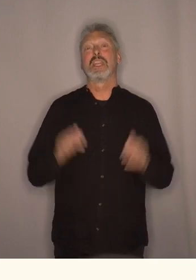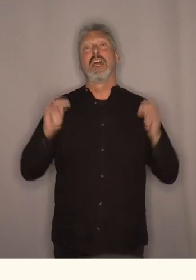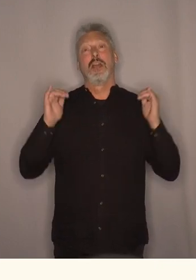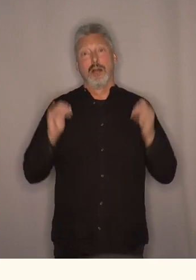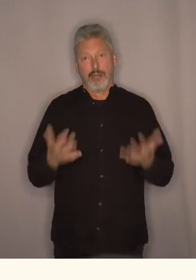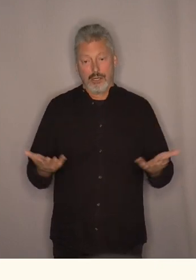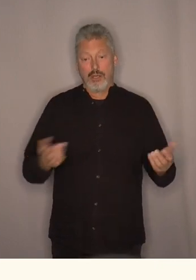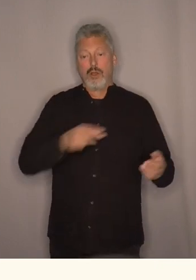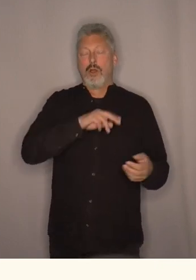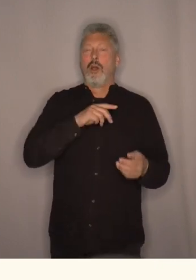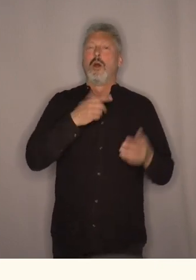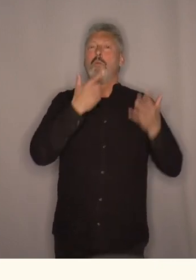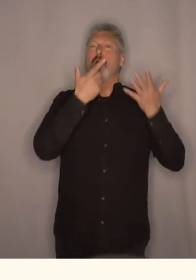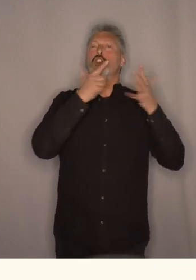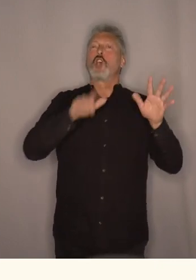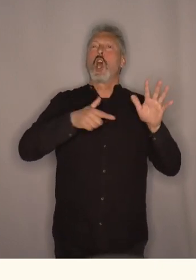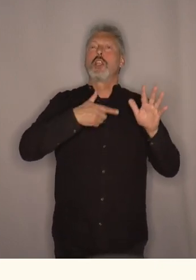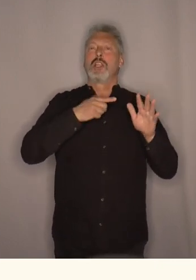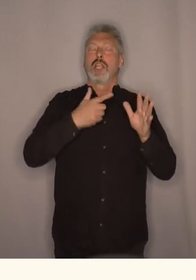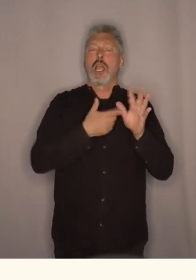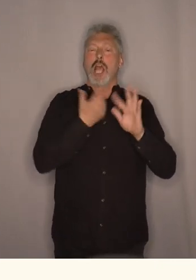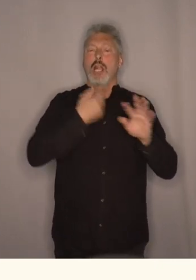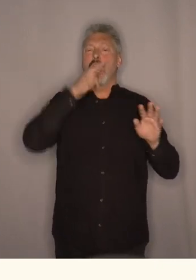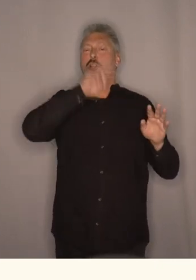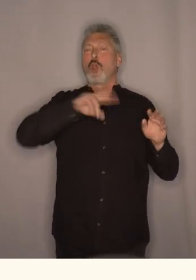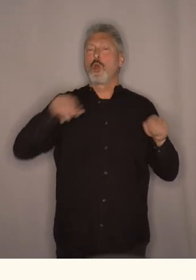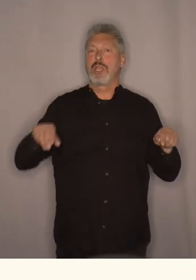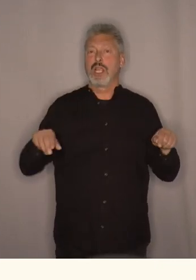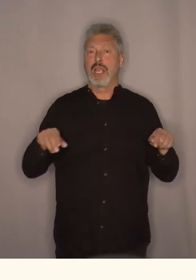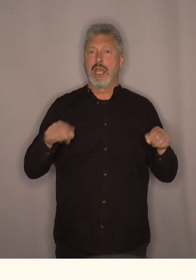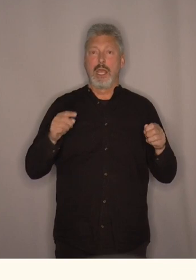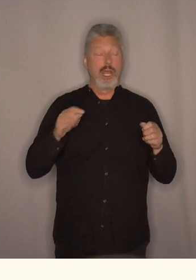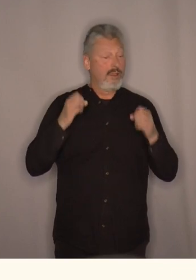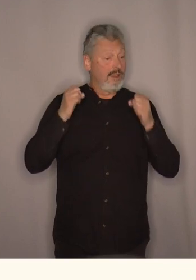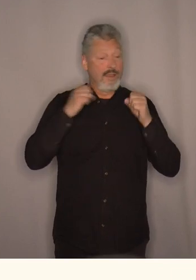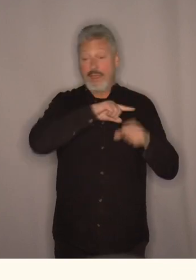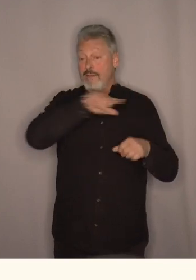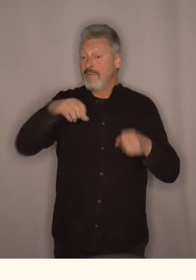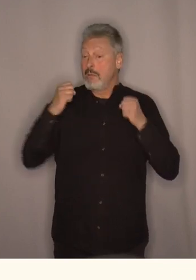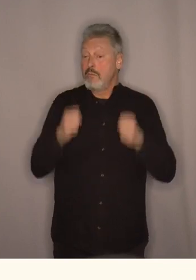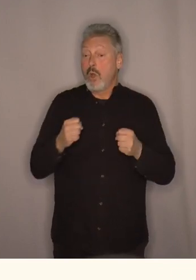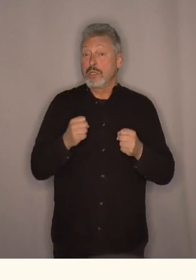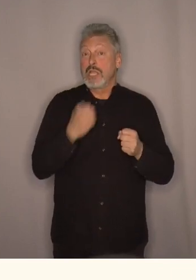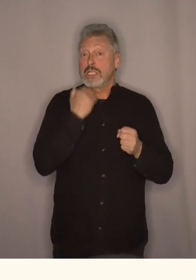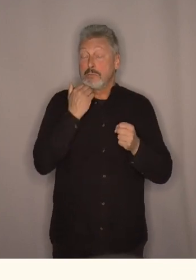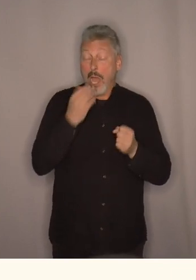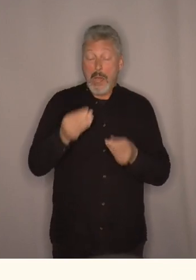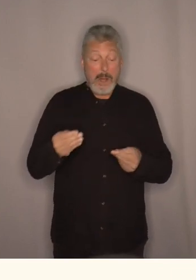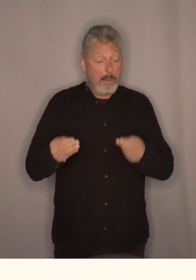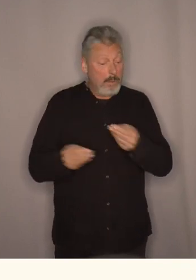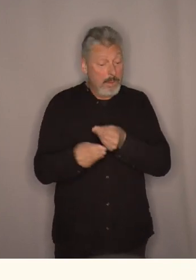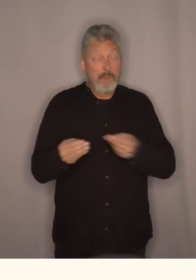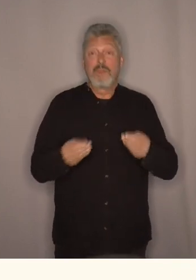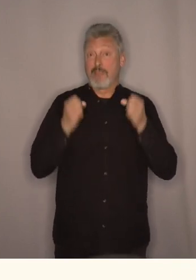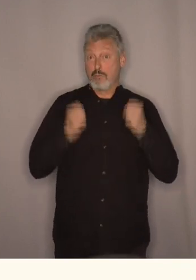Ja, og Norge på 70-tallet det var jo et land hvor det var ganske vanlig å måtte snu på kronestykkene. Vi